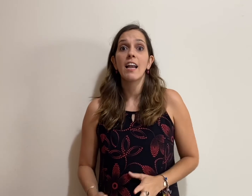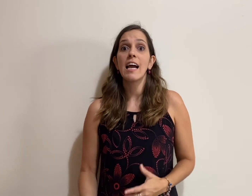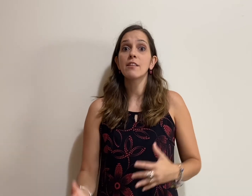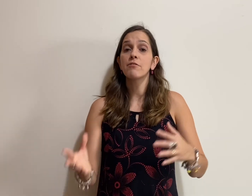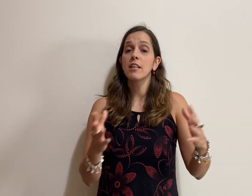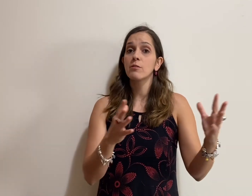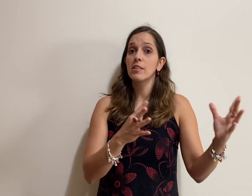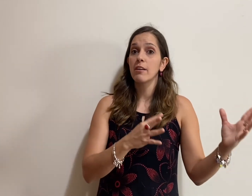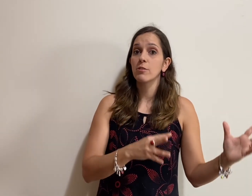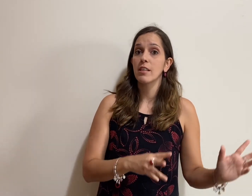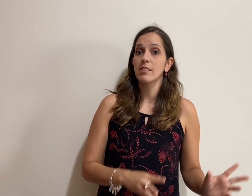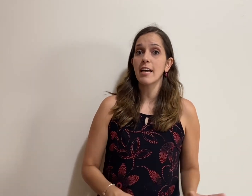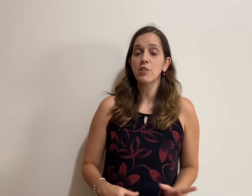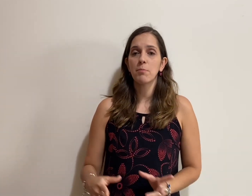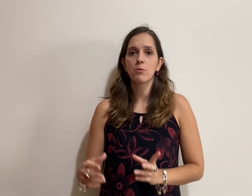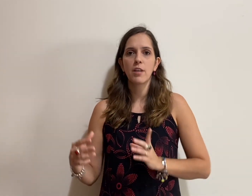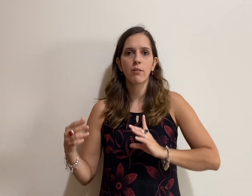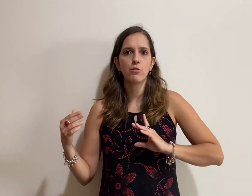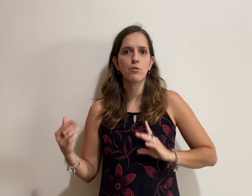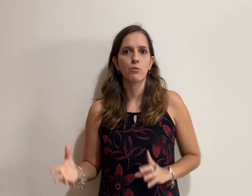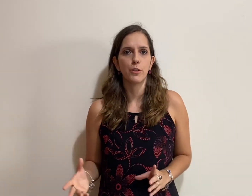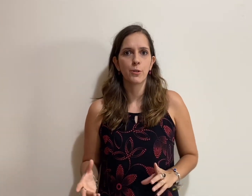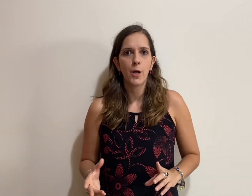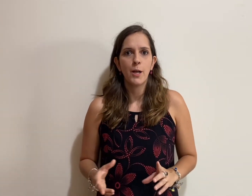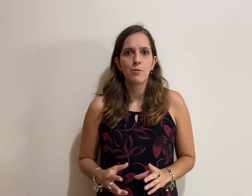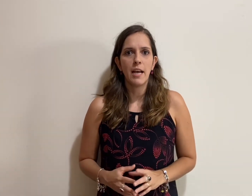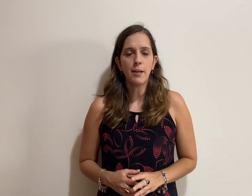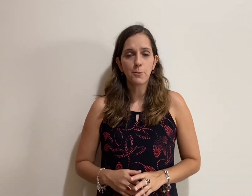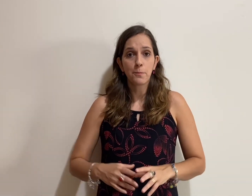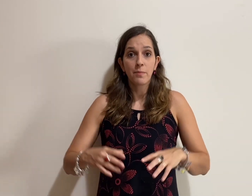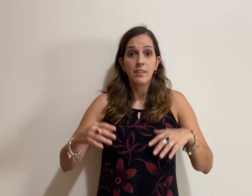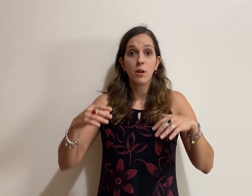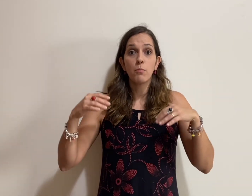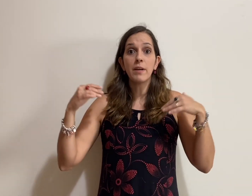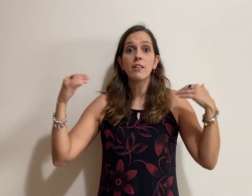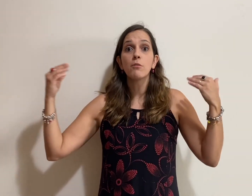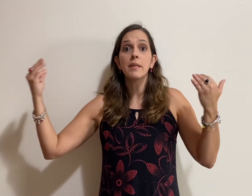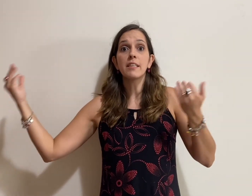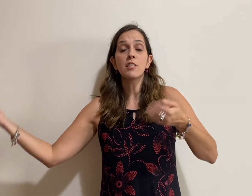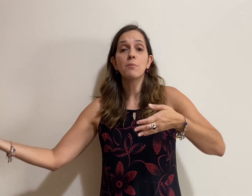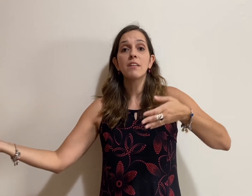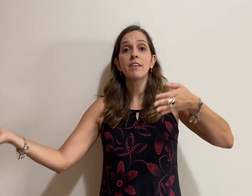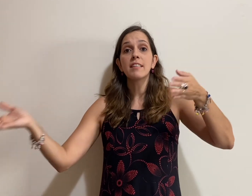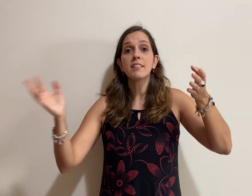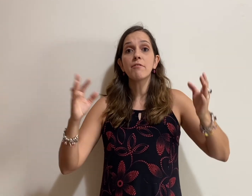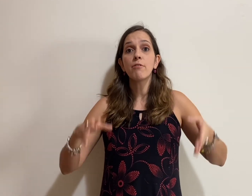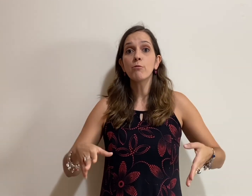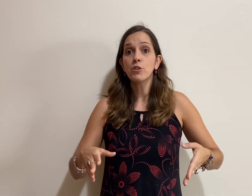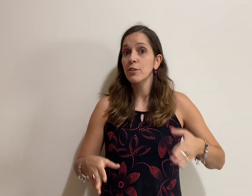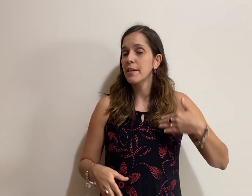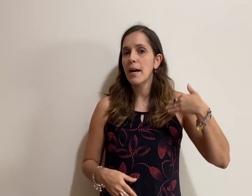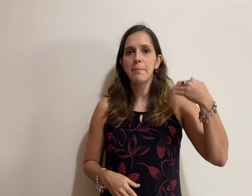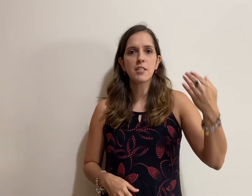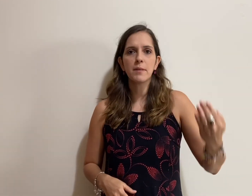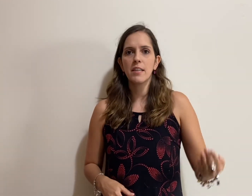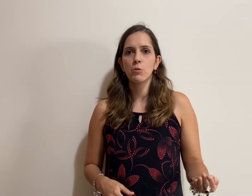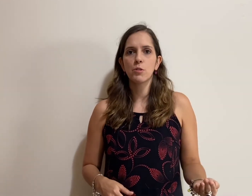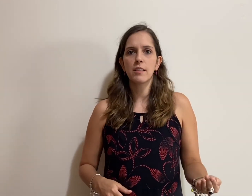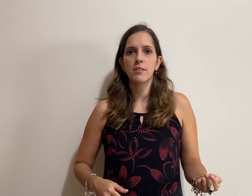lá do final do século XVII para o século XVIII, certo? Então, o iluminismo, ele vem dessa fonte, que é a mesma da ilustração,